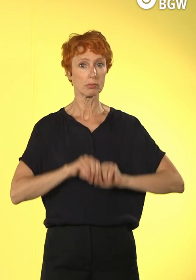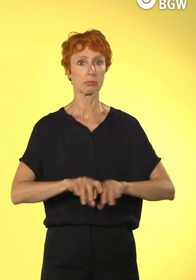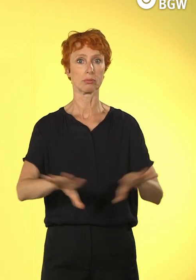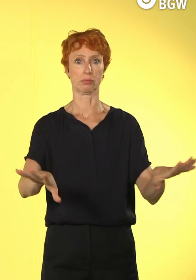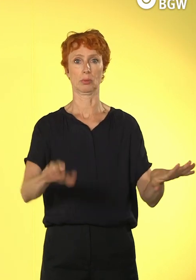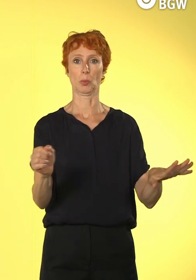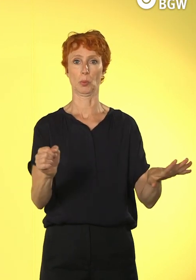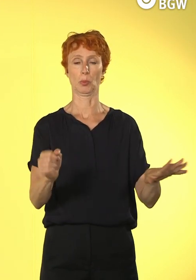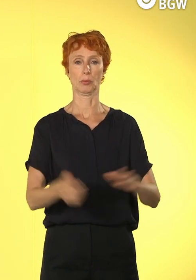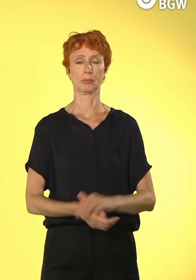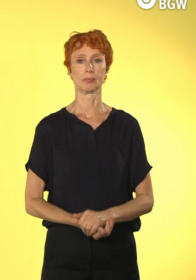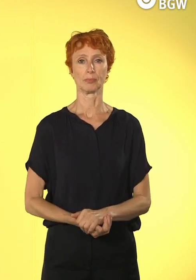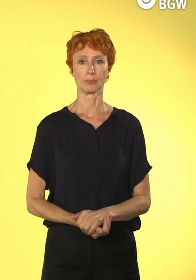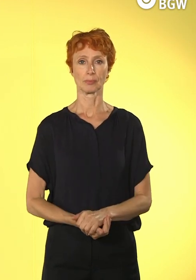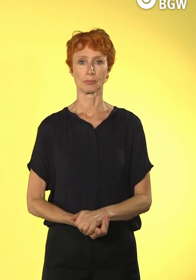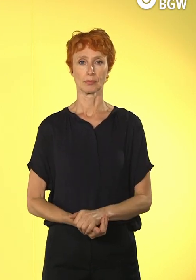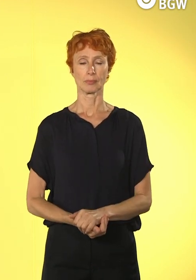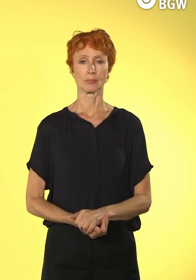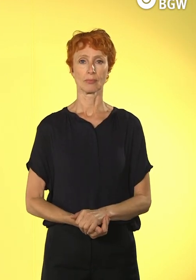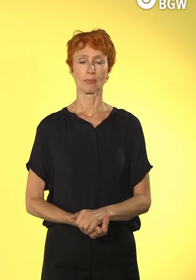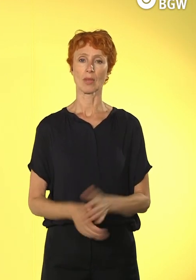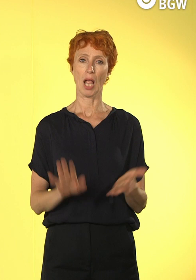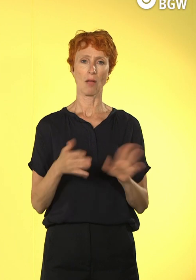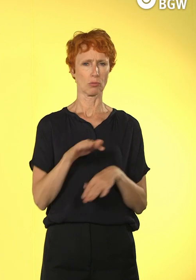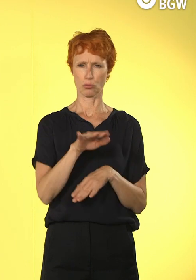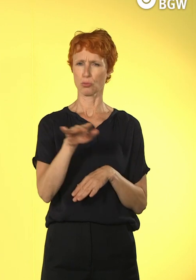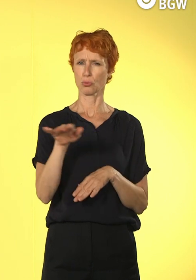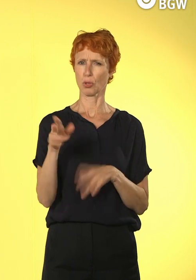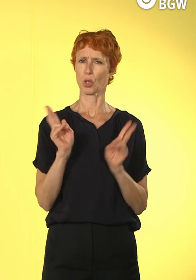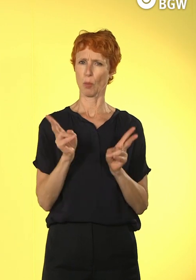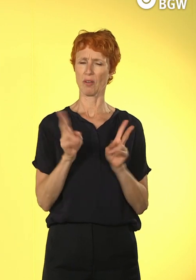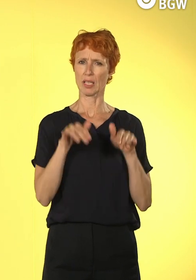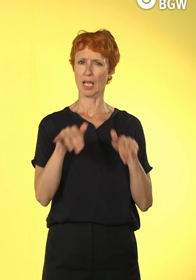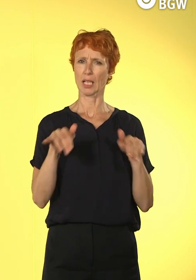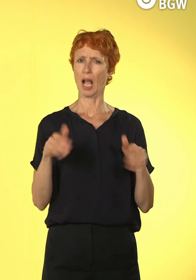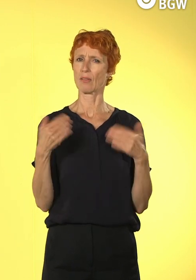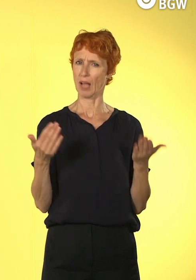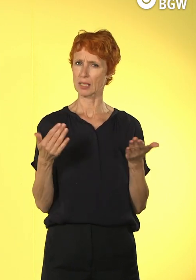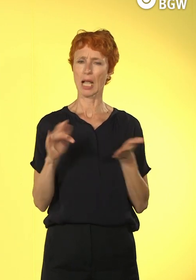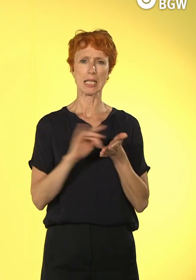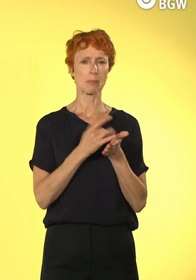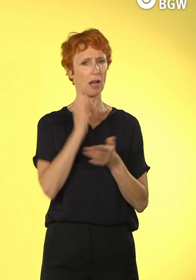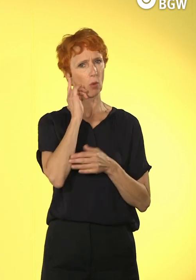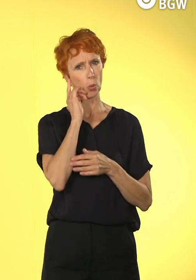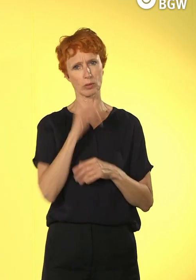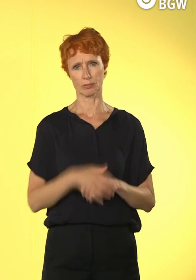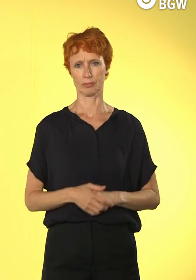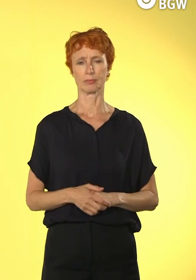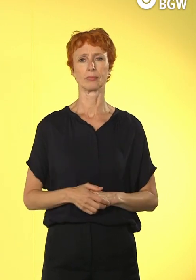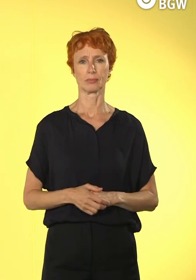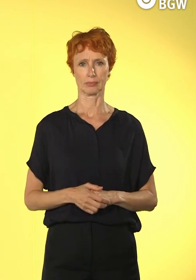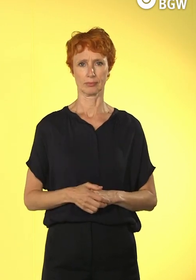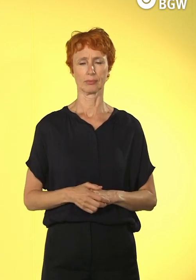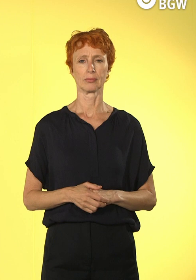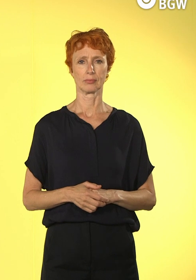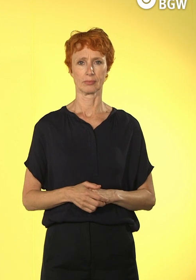Es gibt viele, die meisten haben wahrscheinlich gerade eins in der Hosentasche oder auf dem Tisch liegen, zum Beispiel auch das Smartphone. Das